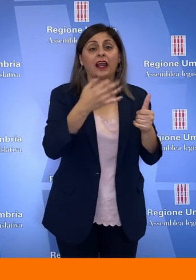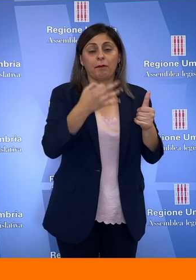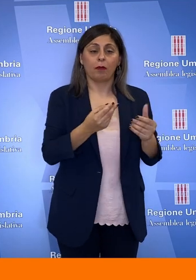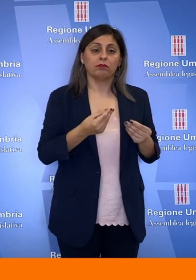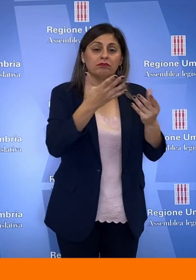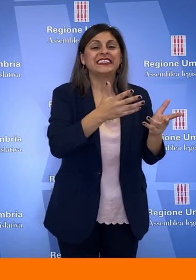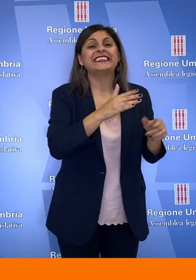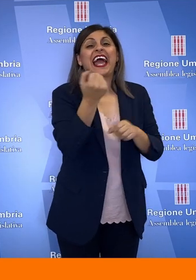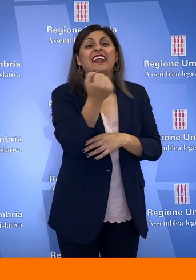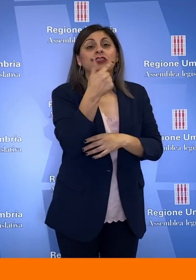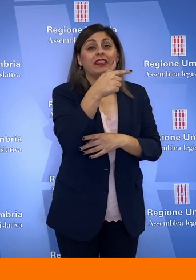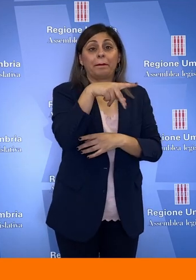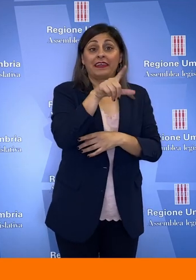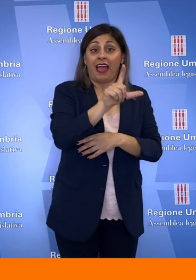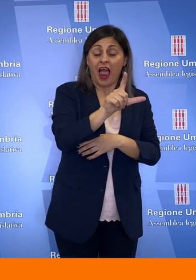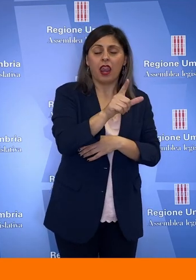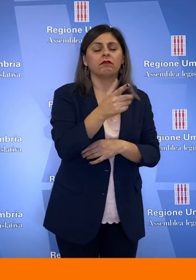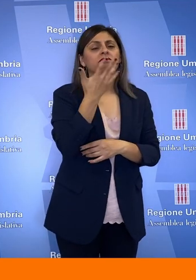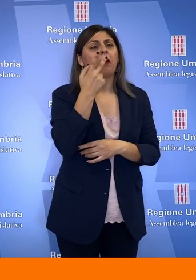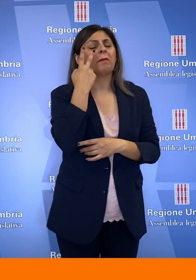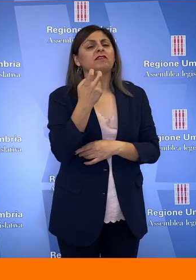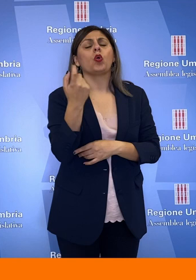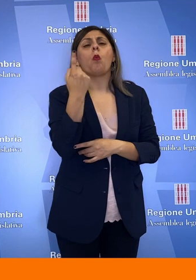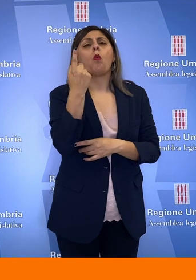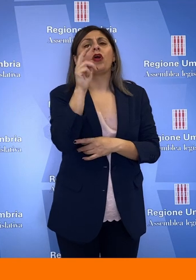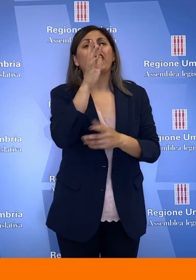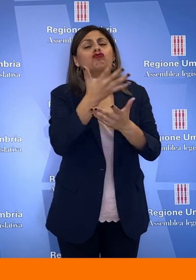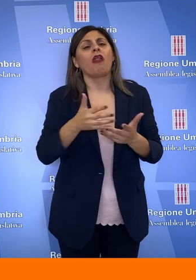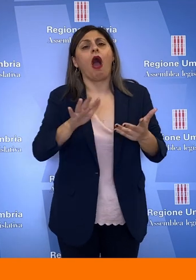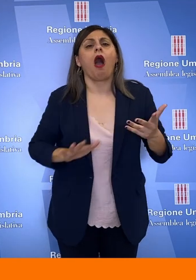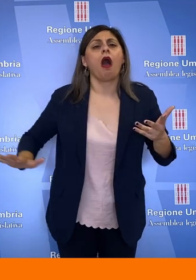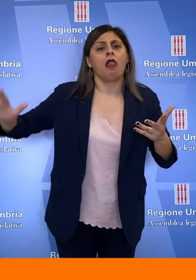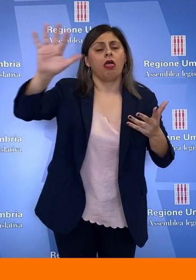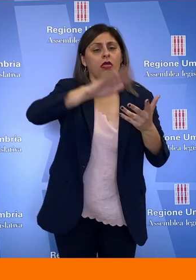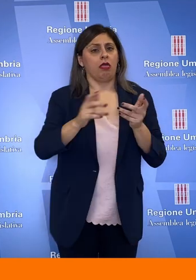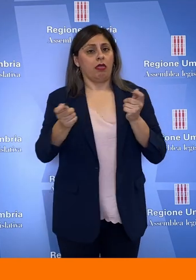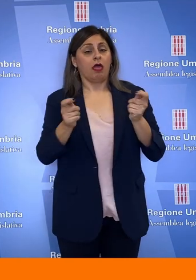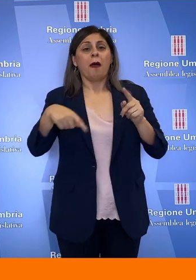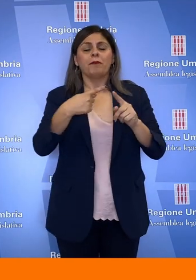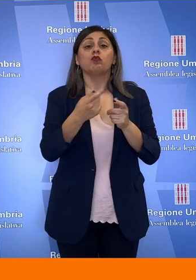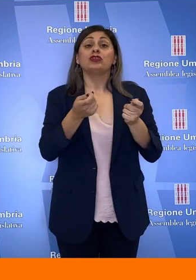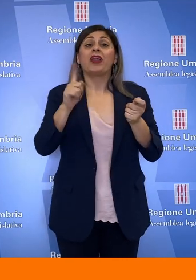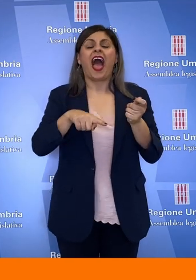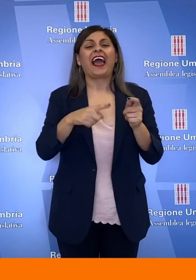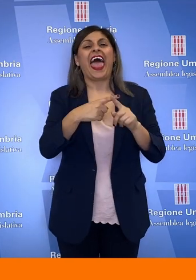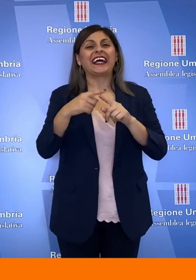TPL, la previsione di un solo bacino regionale prevedendo anche la gestione della ex FCU e quindi del ferro